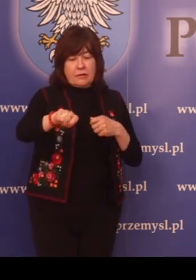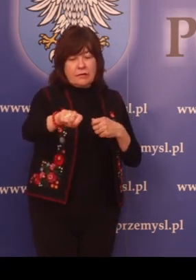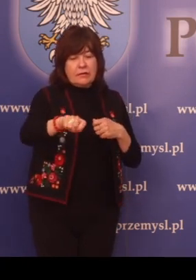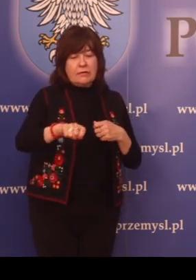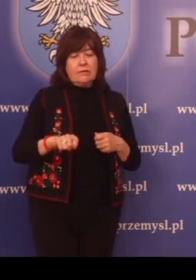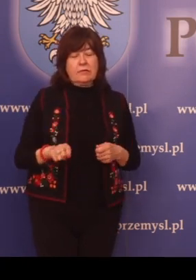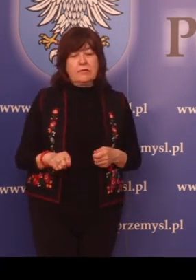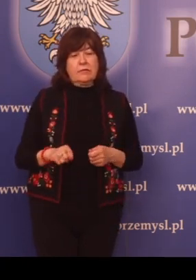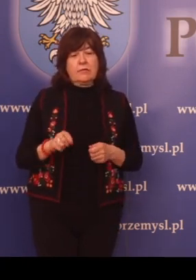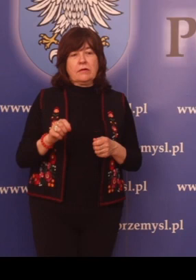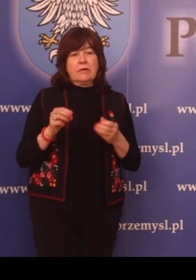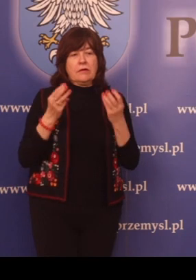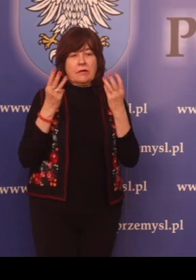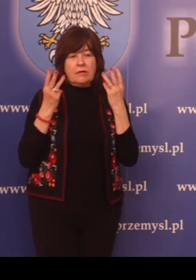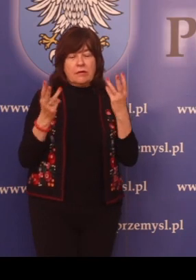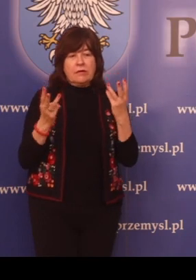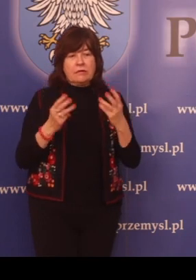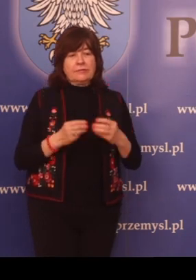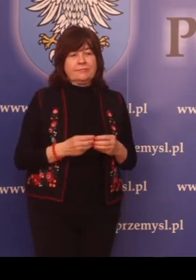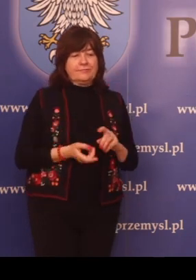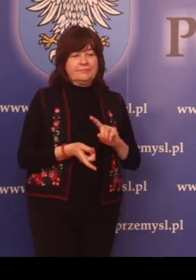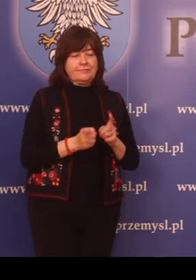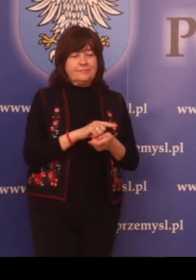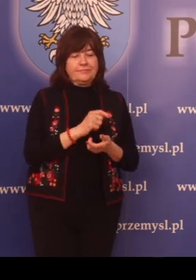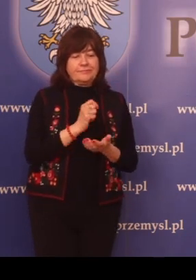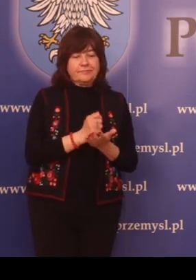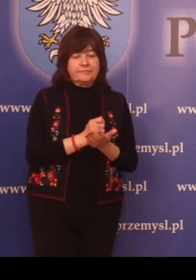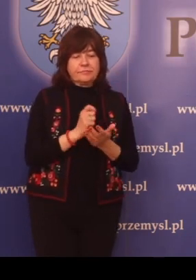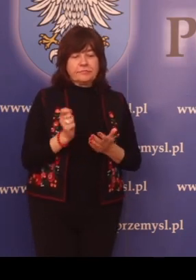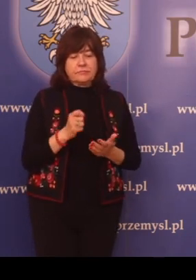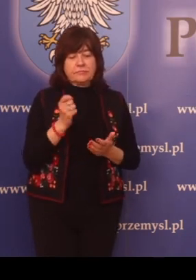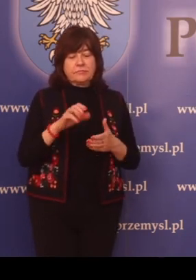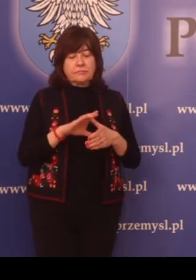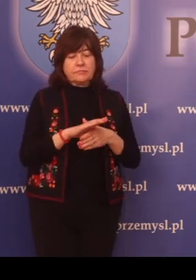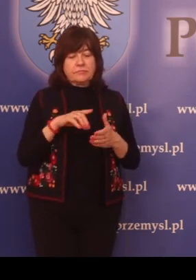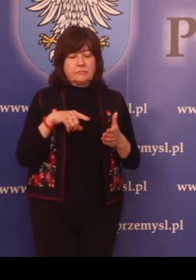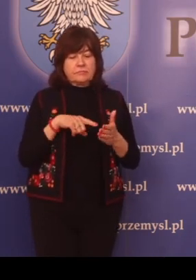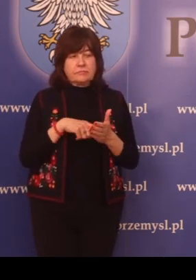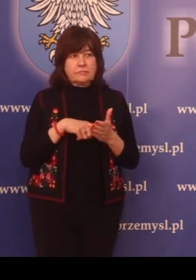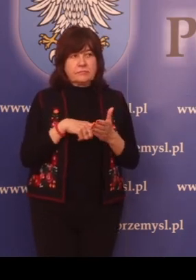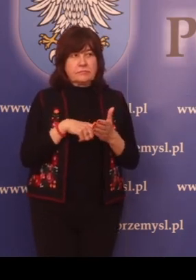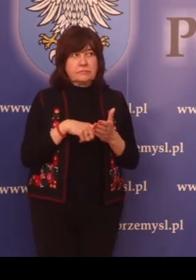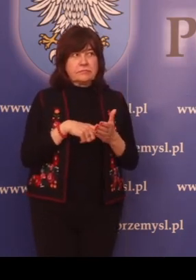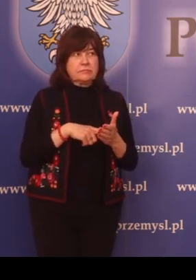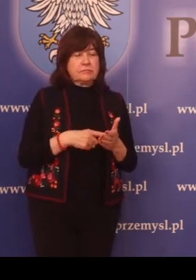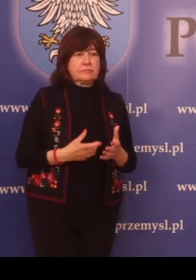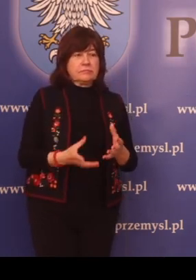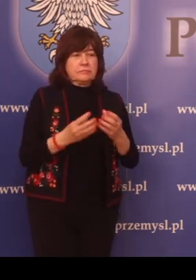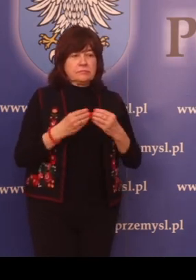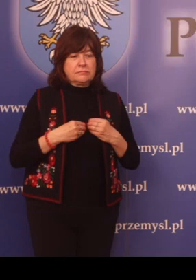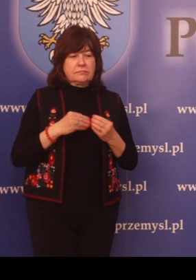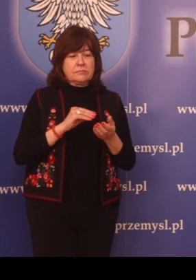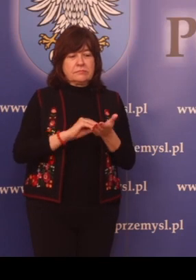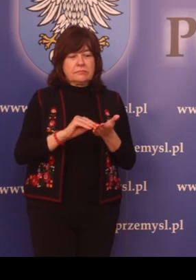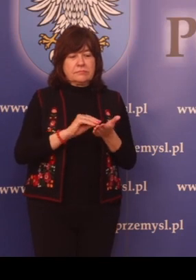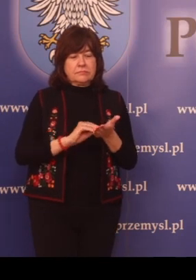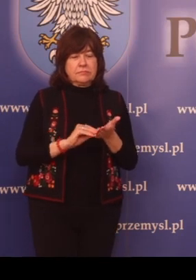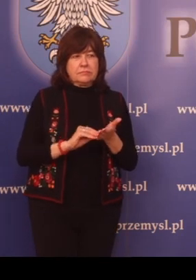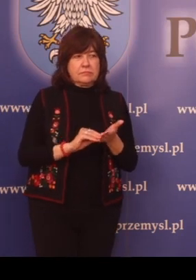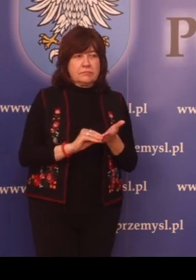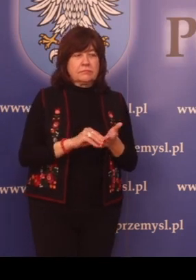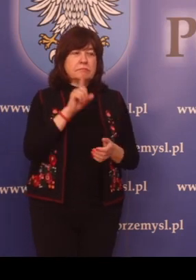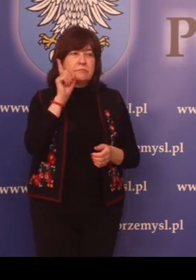prawa jazdy. Wymiana prawa jazdy w celu uzyskania wpisu potwierdzającego